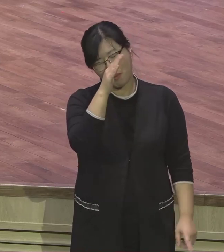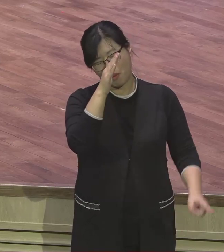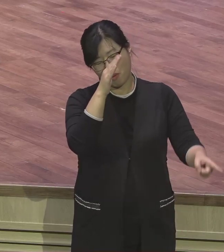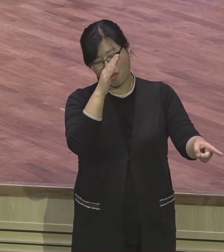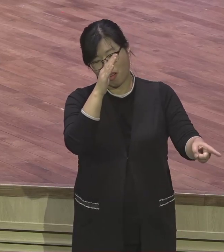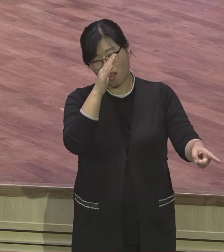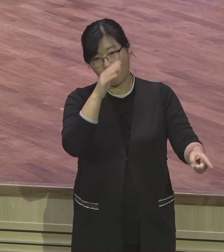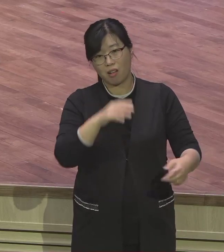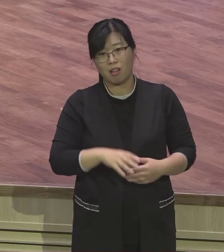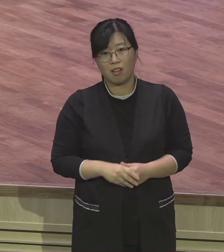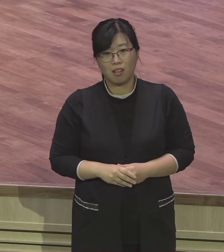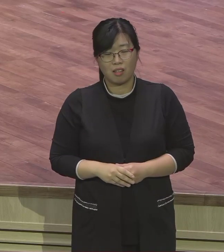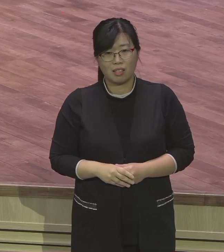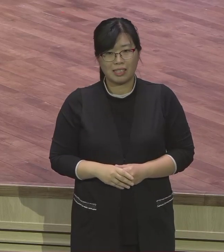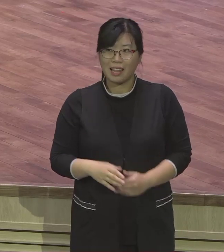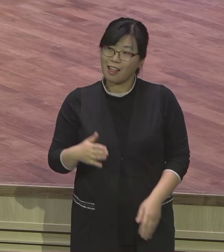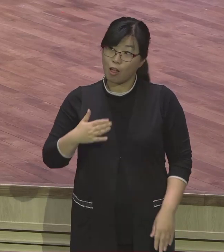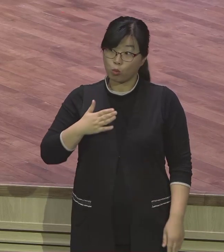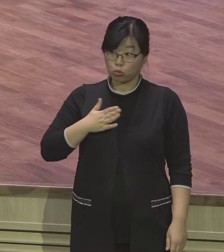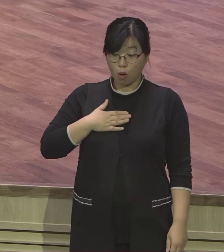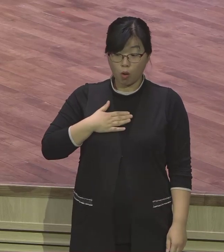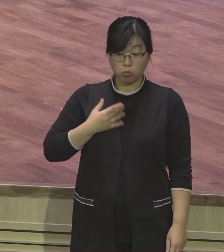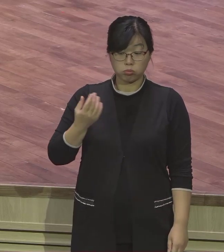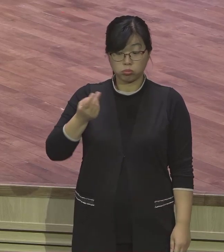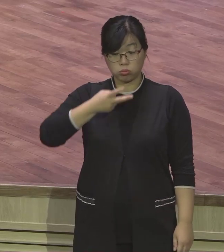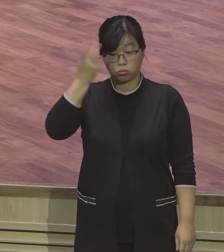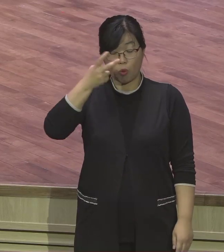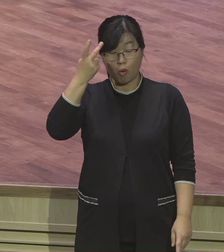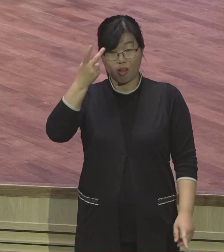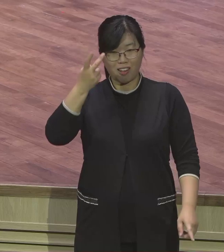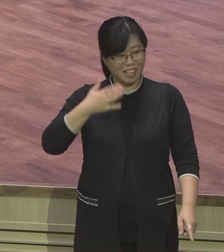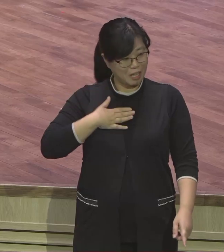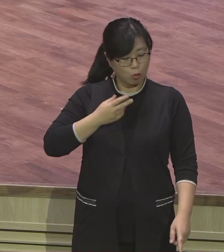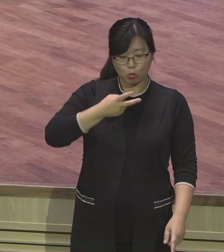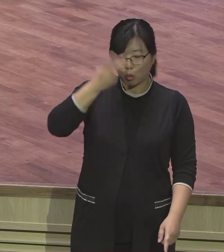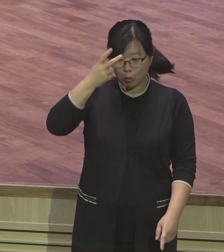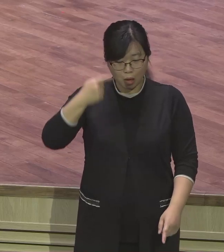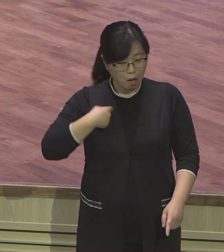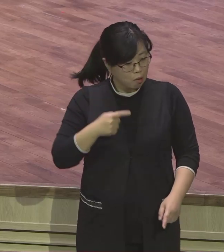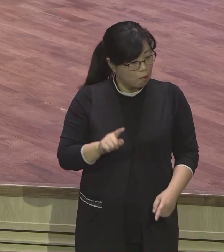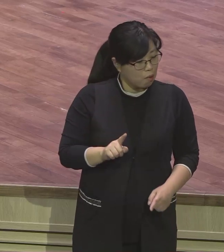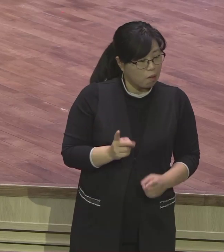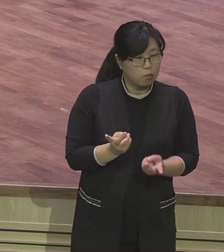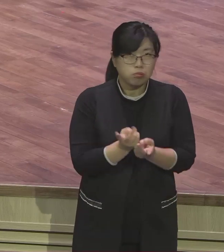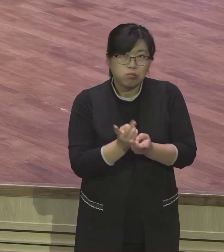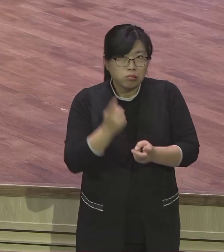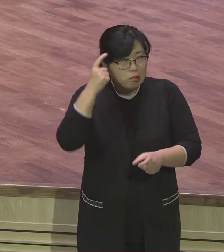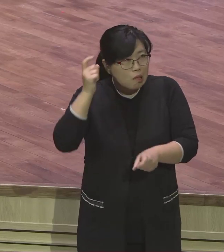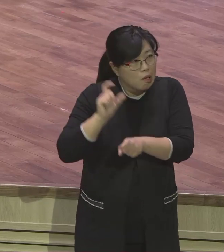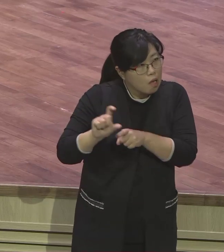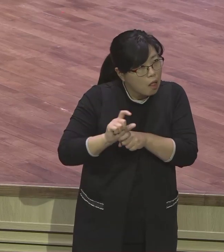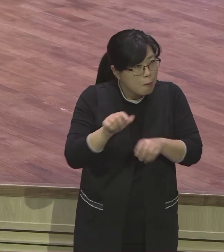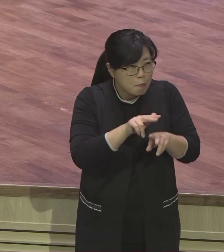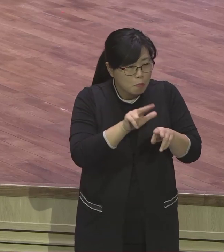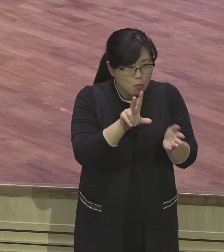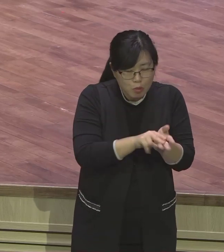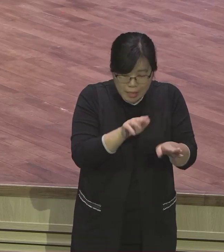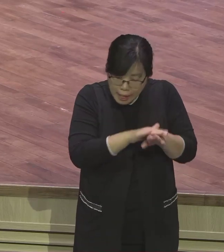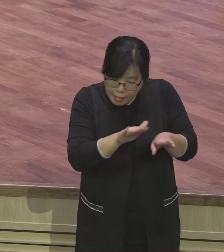지 똑똑이라 지 똑똑이. 지 혼자 막 갈등이 많아. 지 혼자 생각이 많아. 지 혼자 막아가